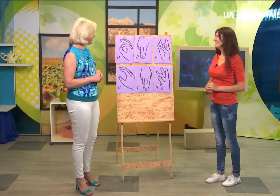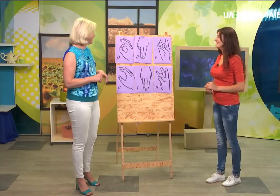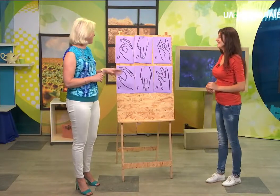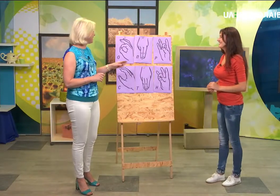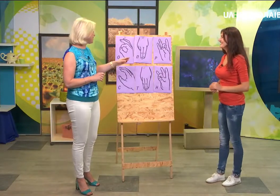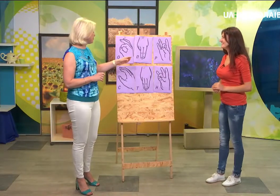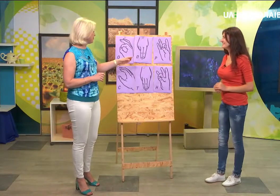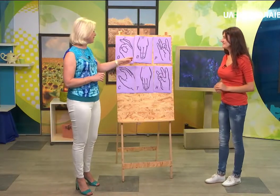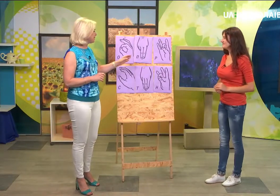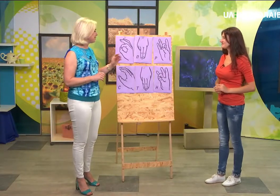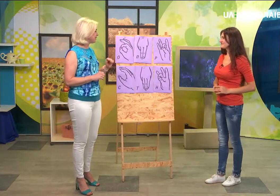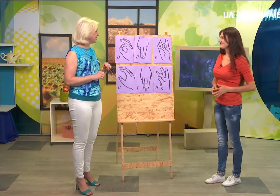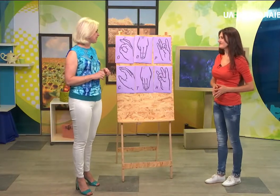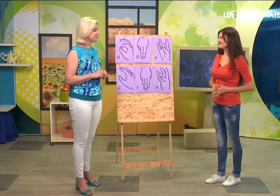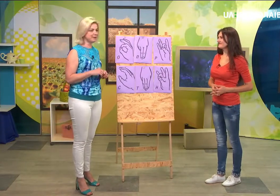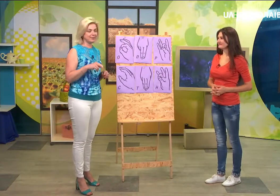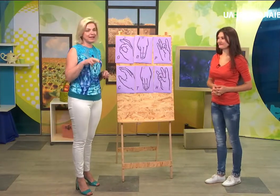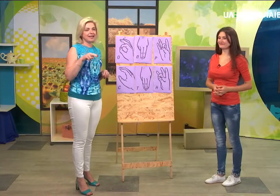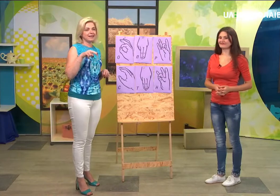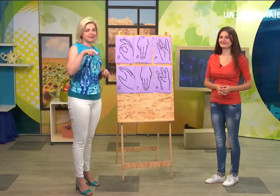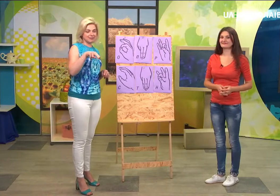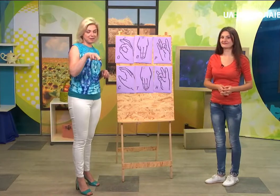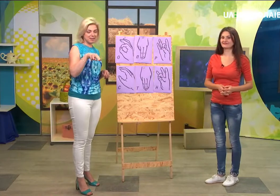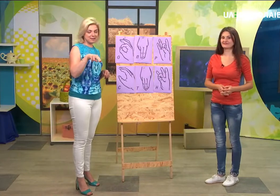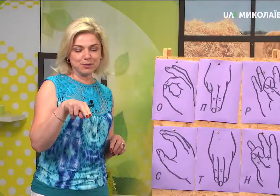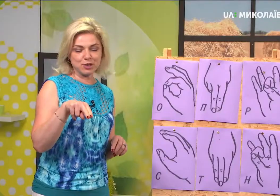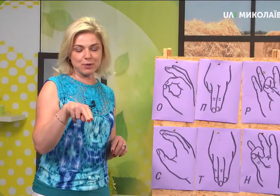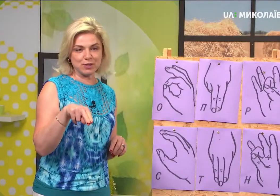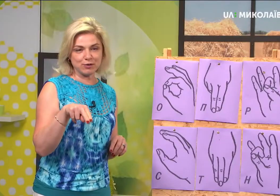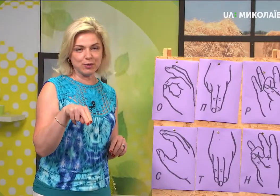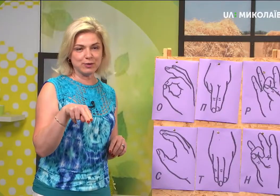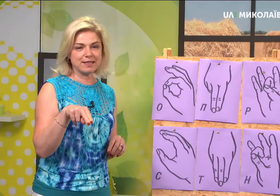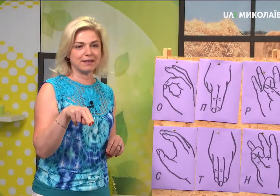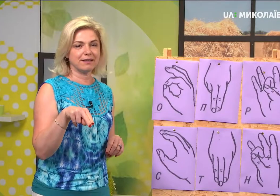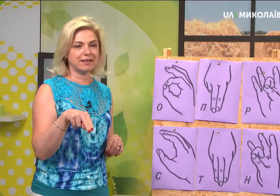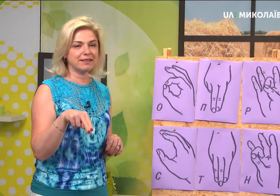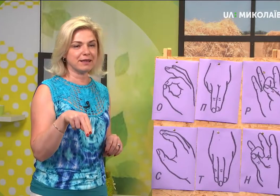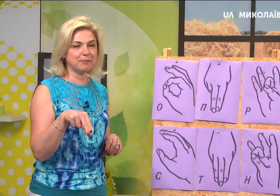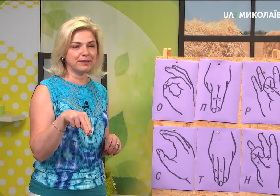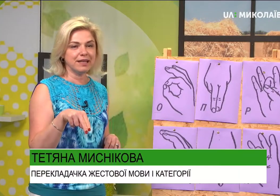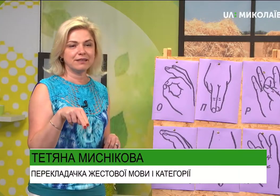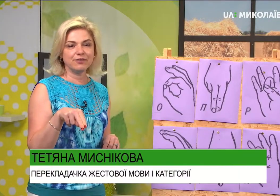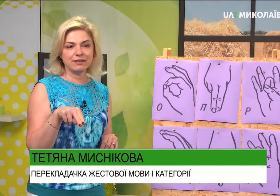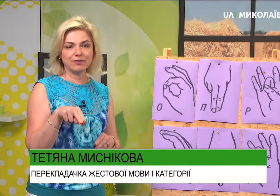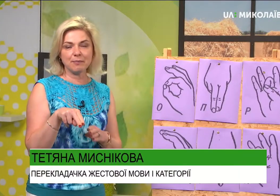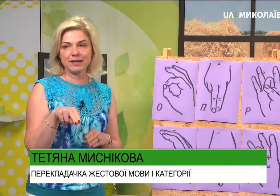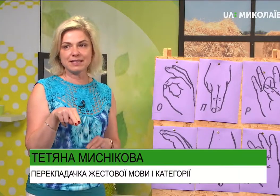Так. Наступна літера П. Вона дуже просто виконується. Літера П, два пальці